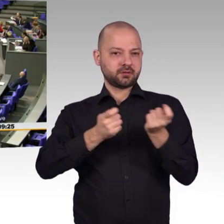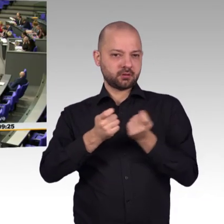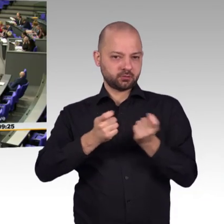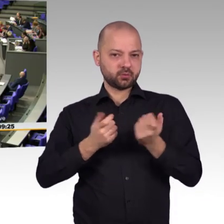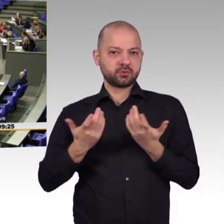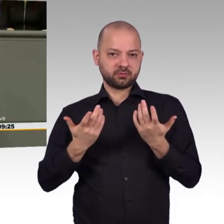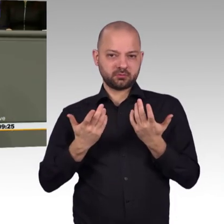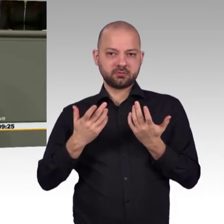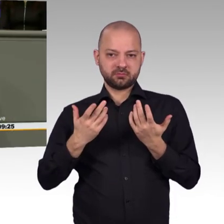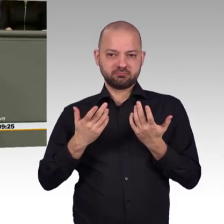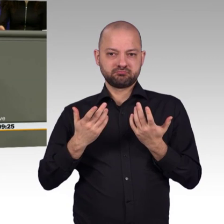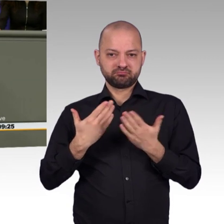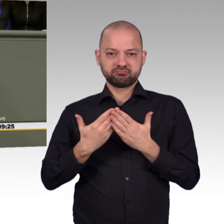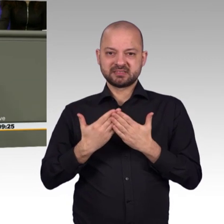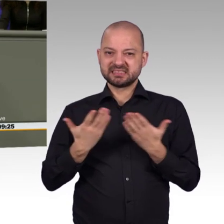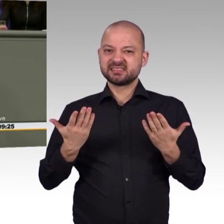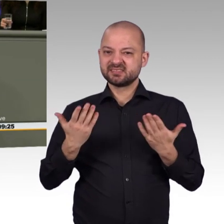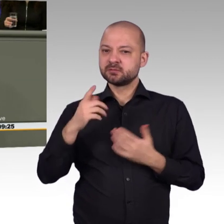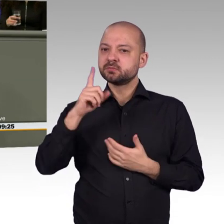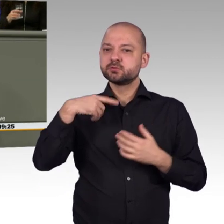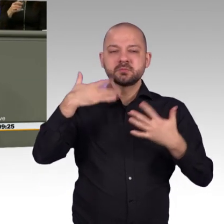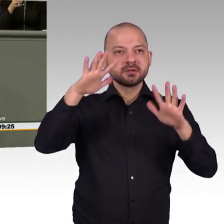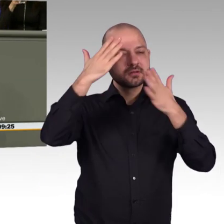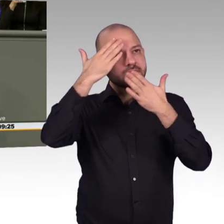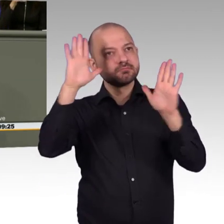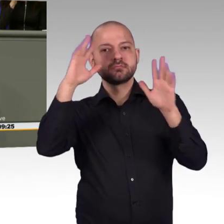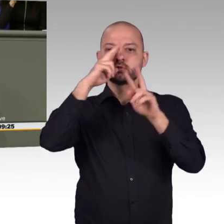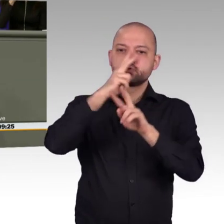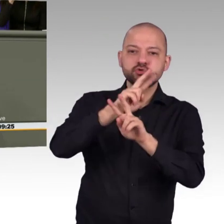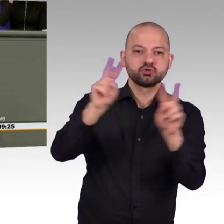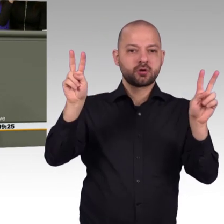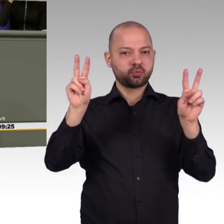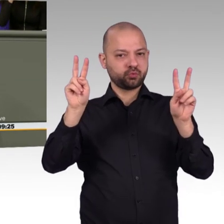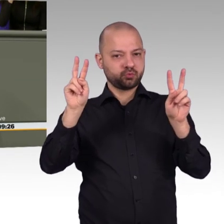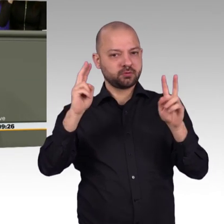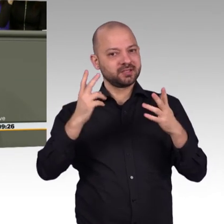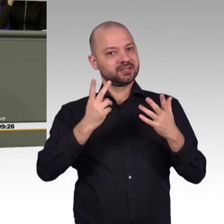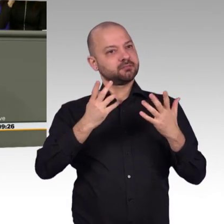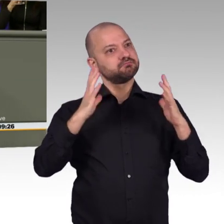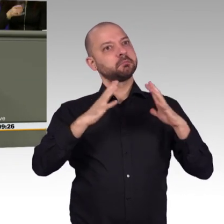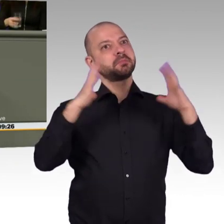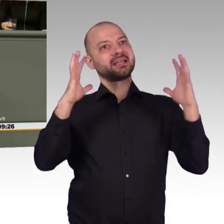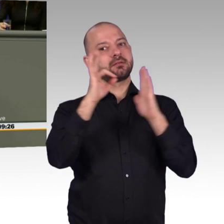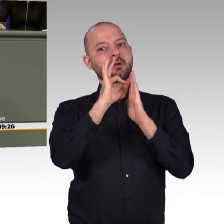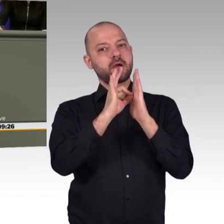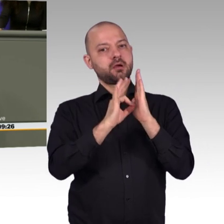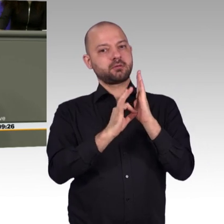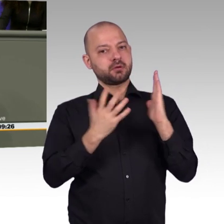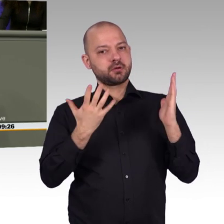Ja, meine sehr verehrten Damen und Herren, Deutschland muss digitaler, ja, es muss zukunftsfit gemacht werden. Wir nennen dieses Deutschland Smart Germany.